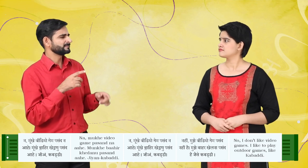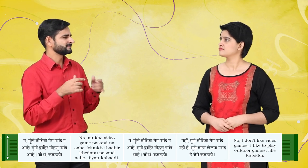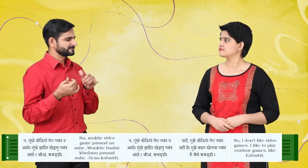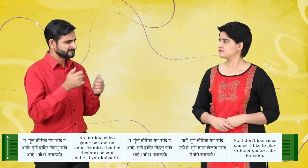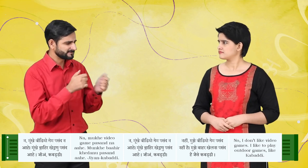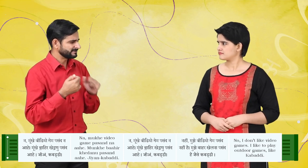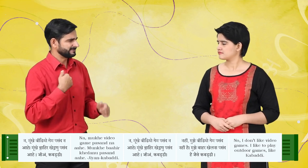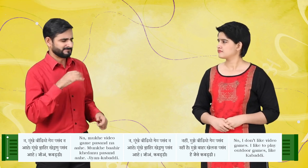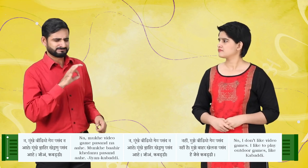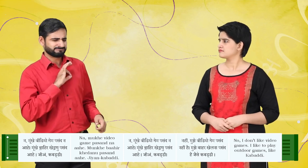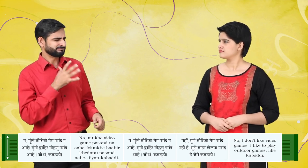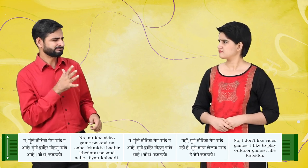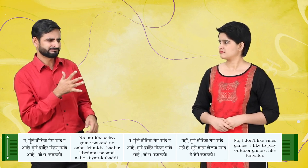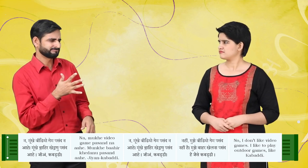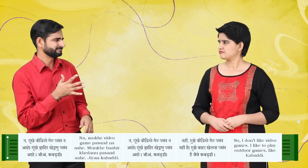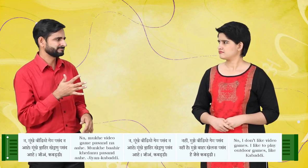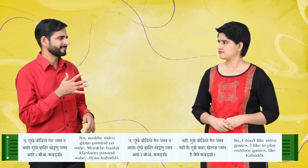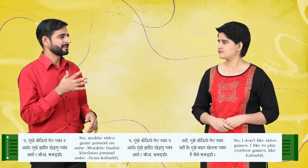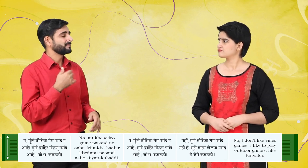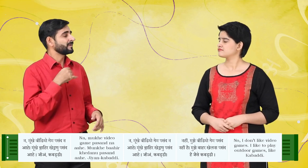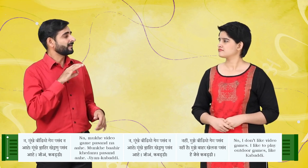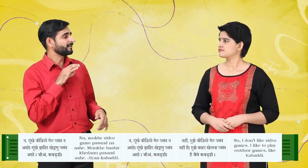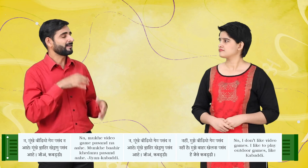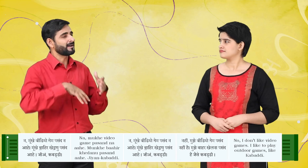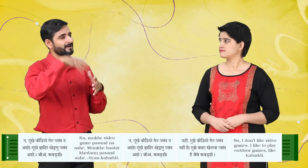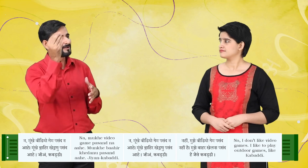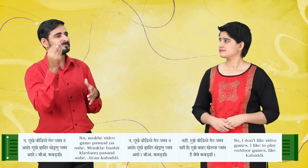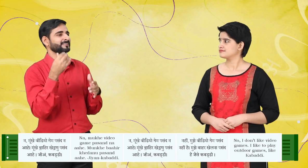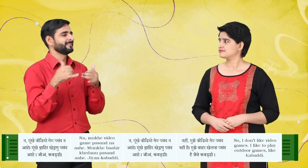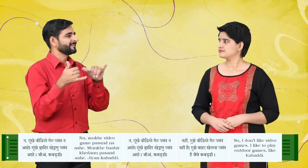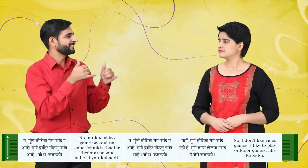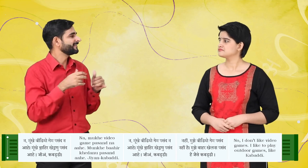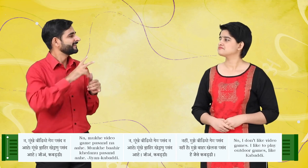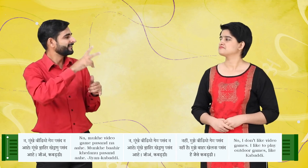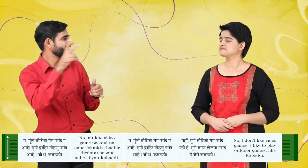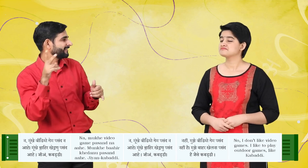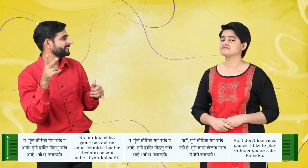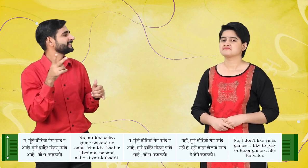आहे। मुखे बाहिर खेडण पसंद आहे। जियंका